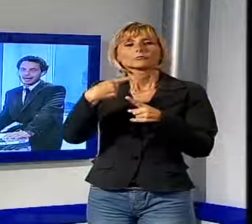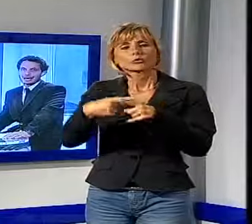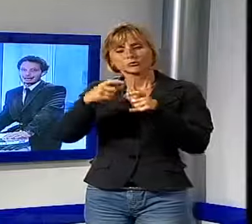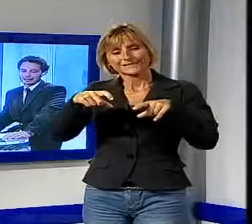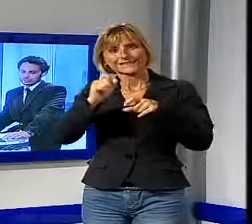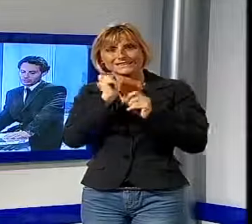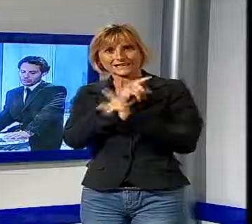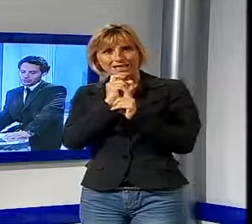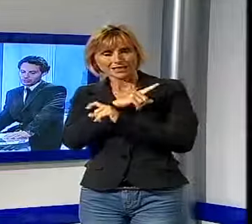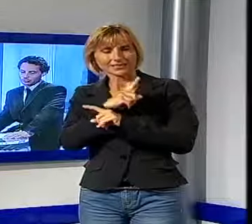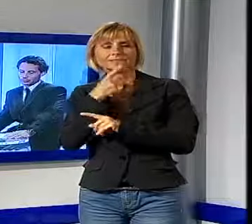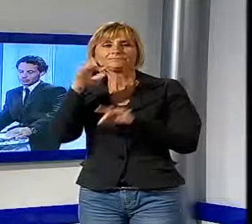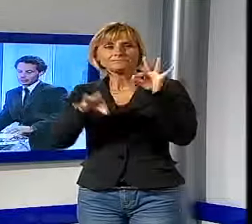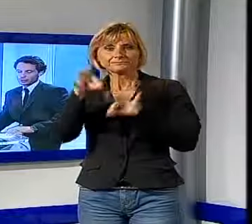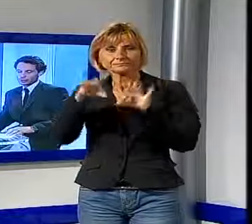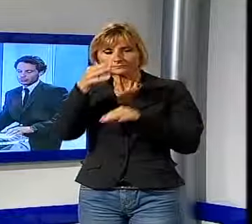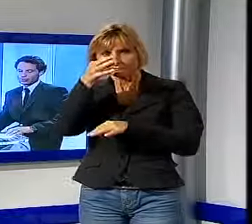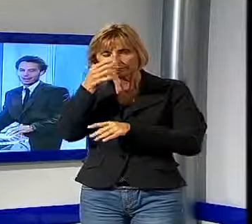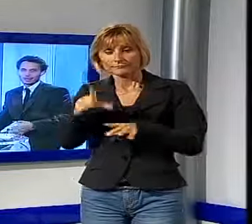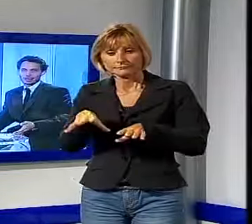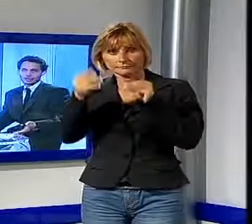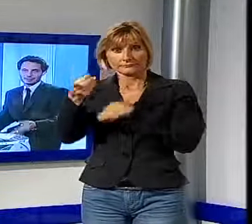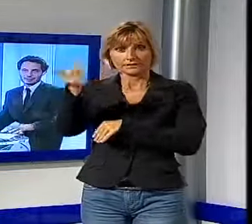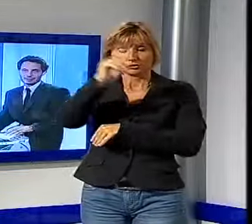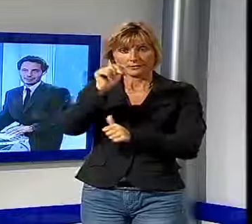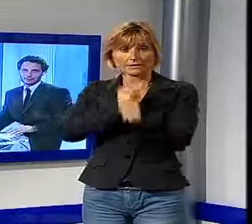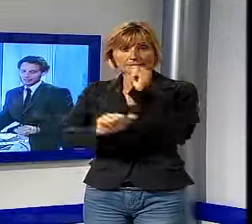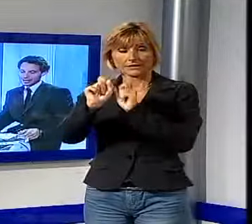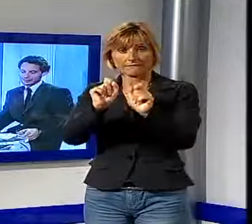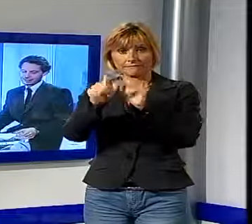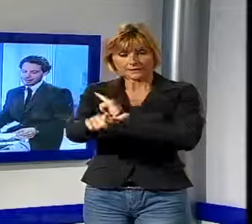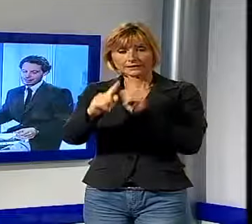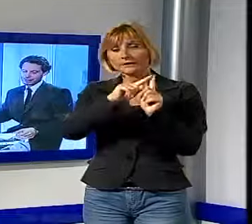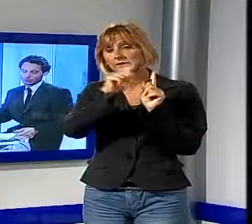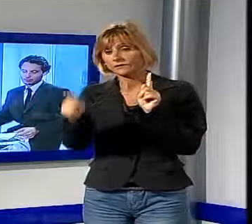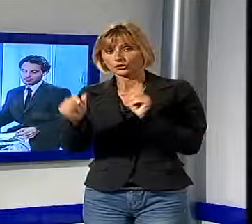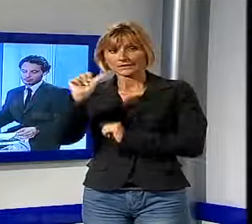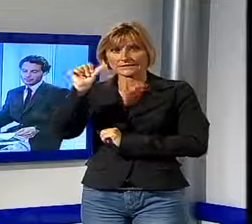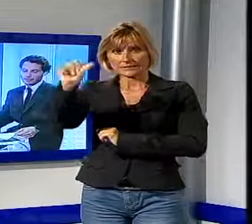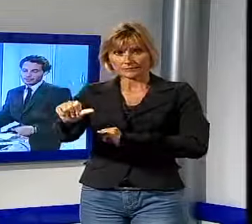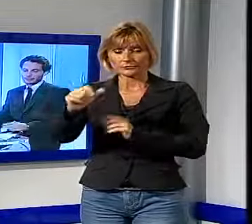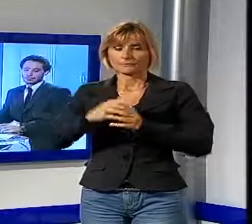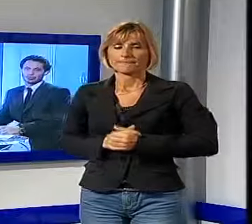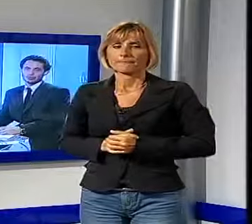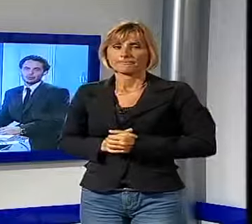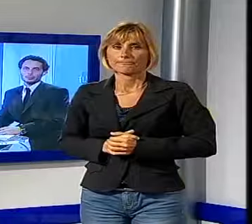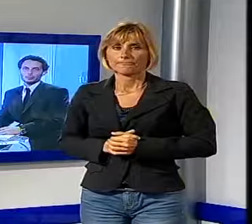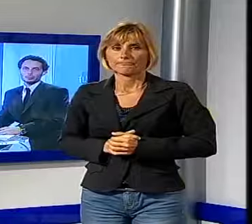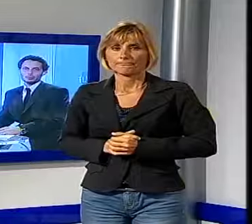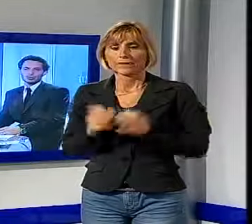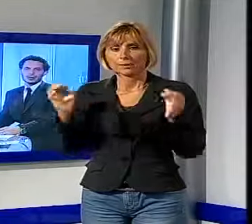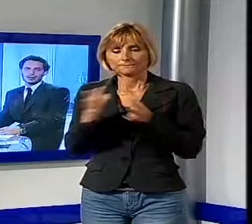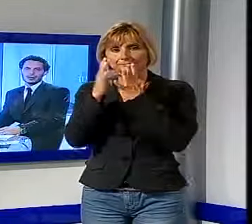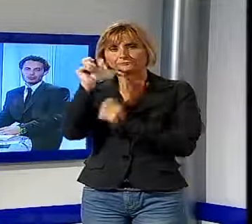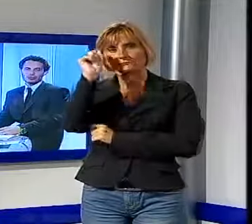al Teatro del Giglio si comincia domani con la prevendita fino a sabato. E a proposito di